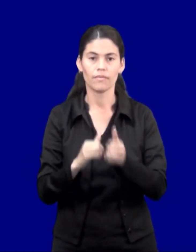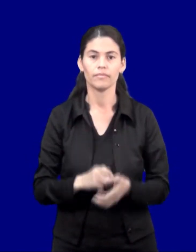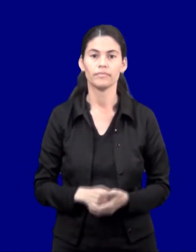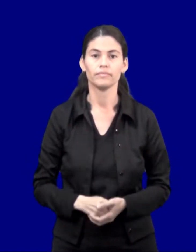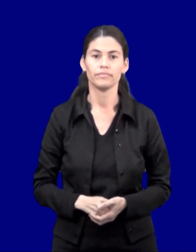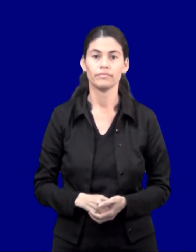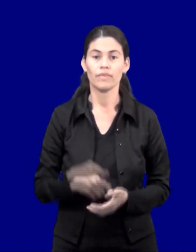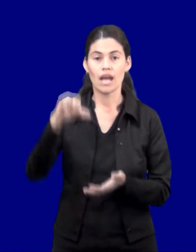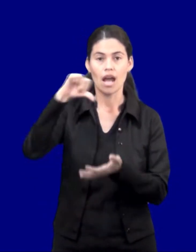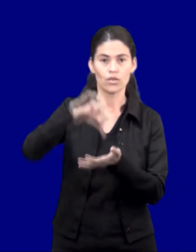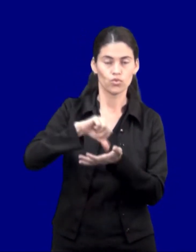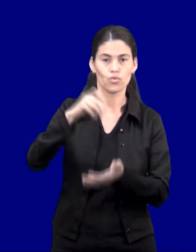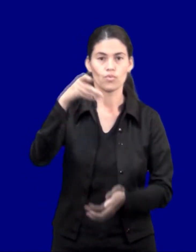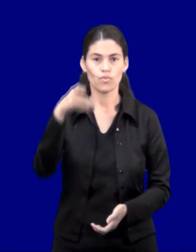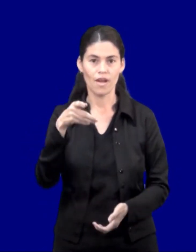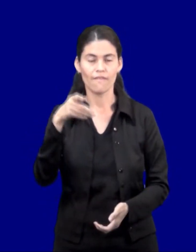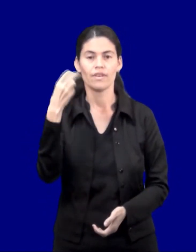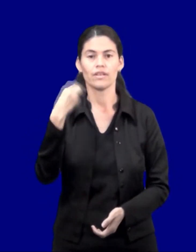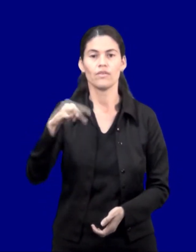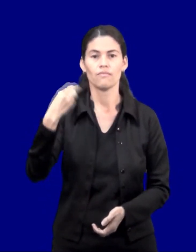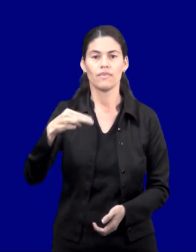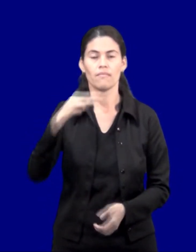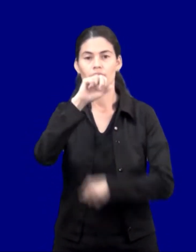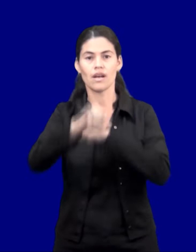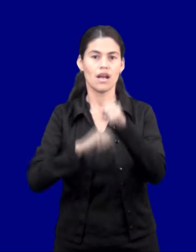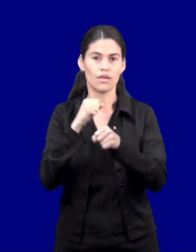Asunción, 9 de noviembre de 2021.